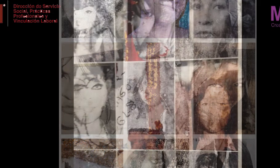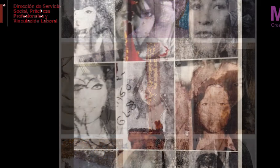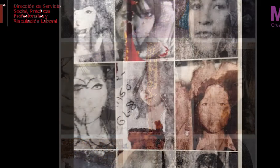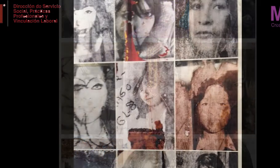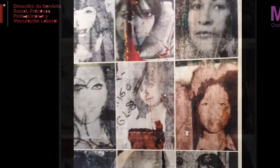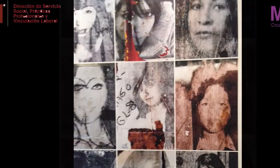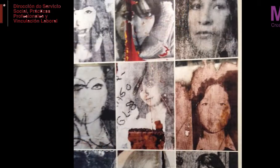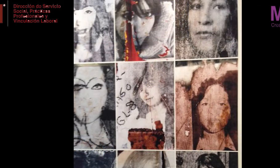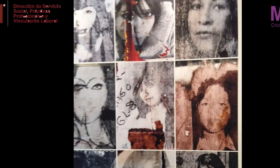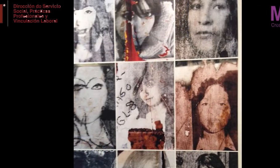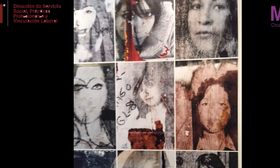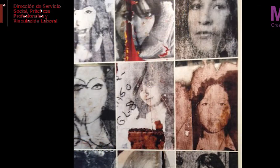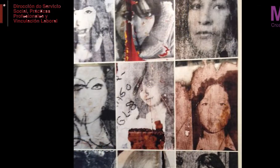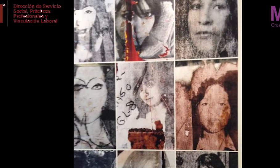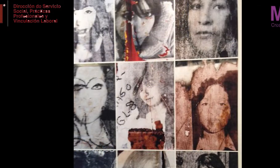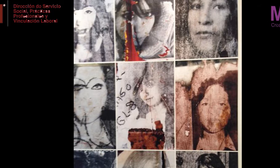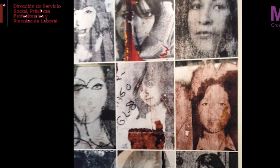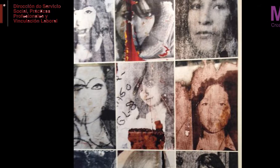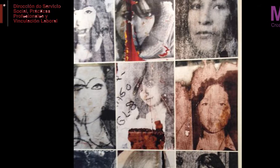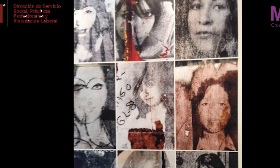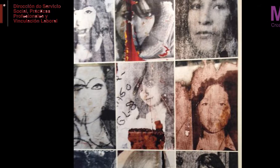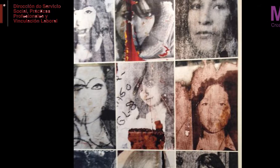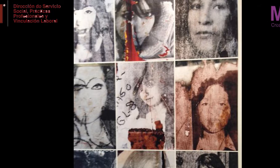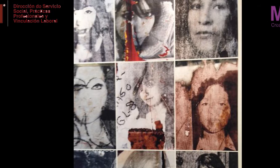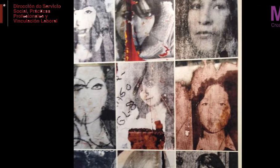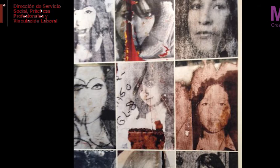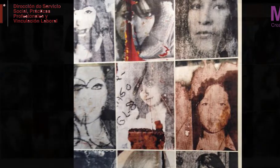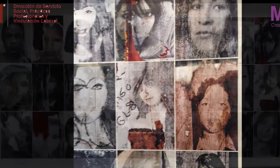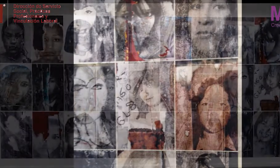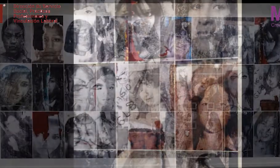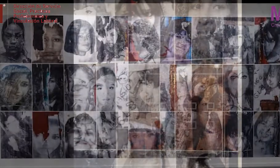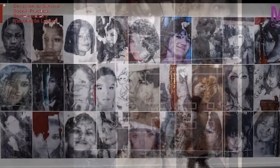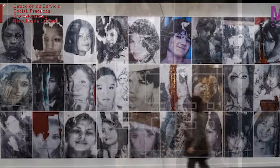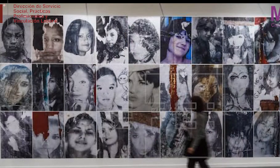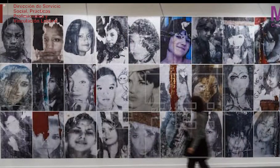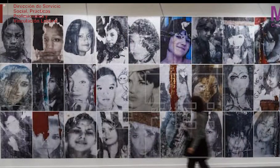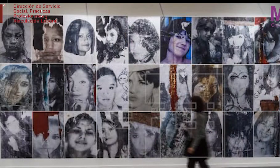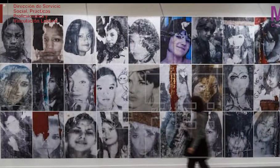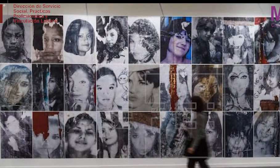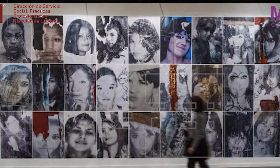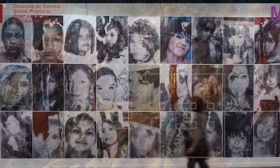en una ciudad internacionalmente conocida por sus altos índices de feminicidios.